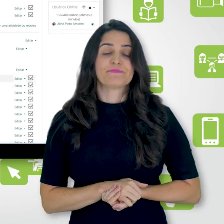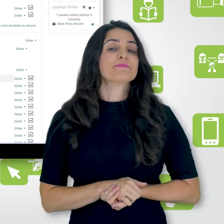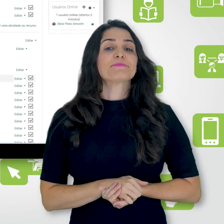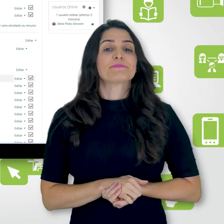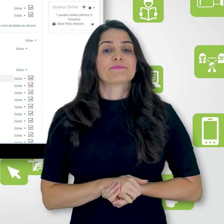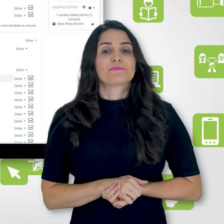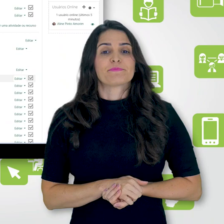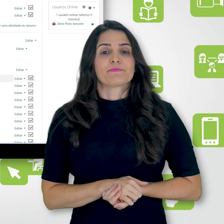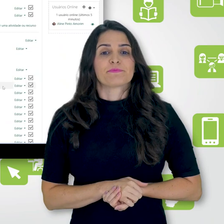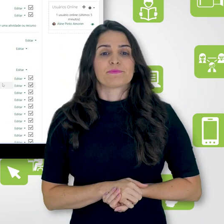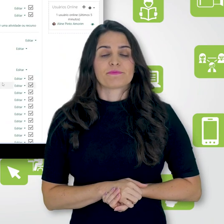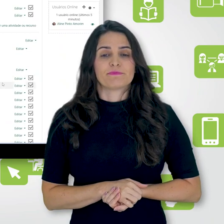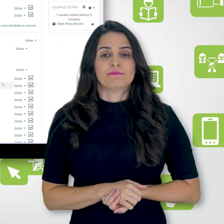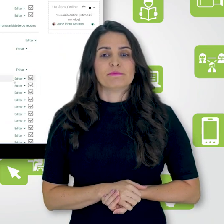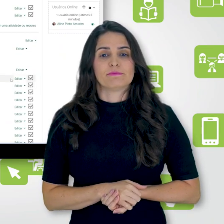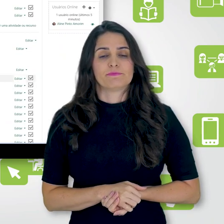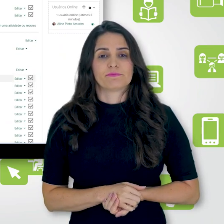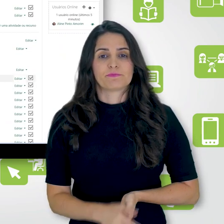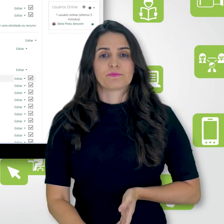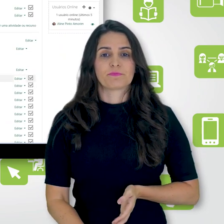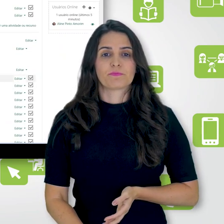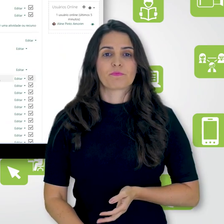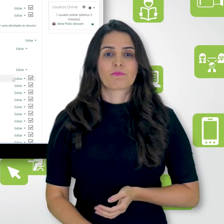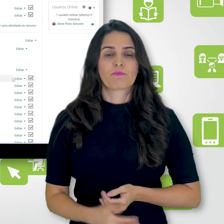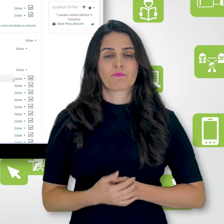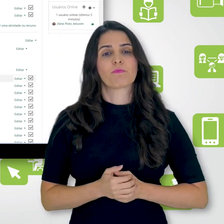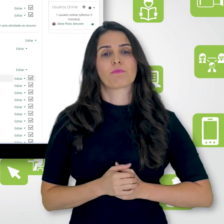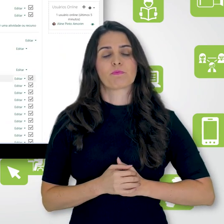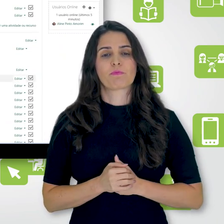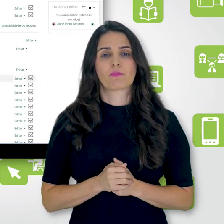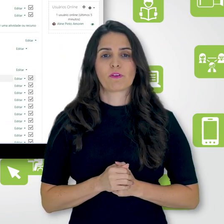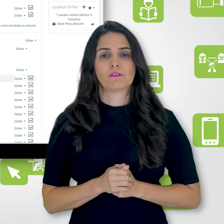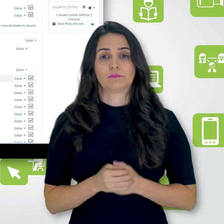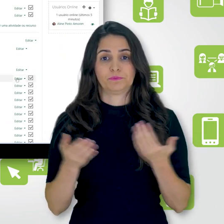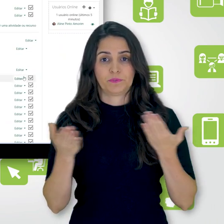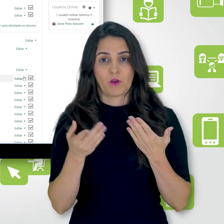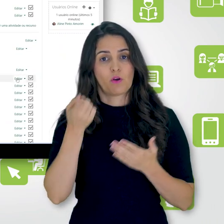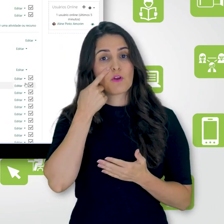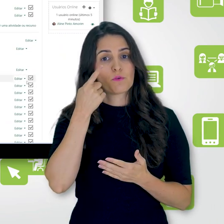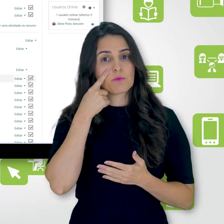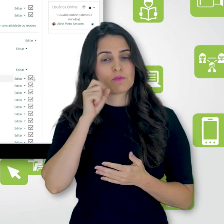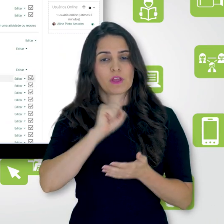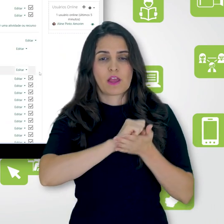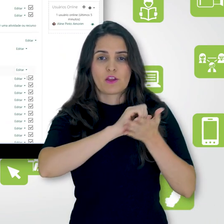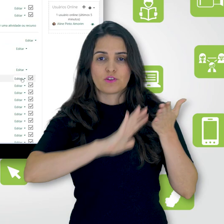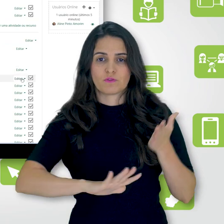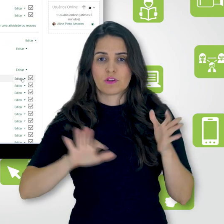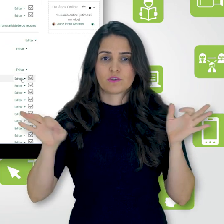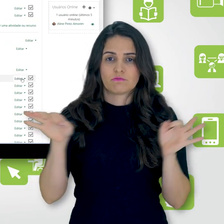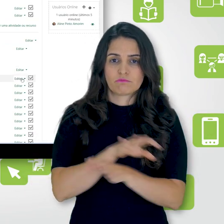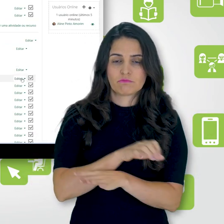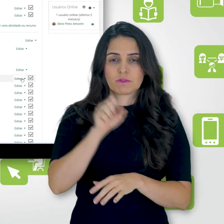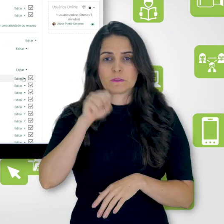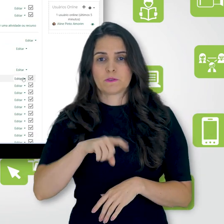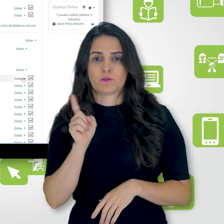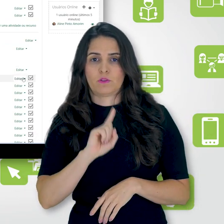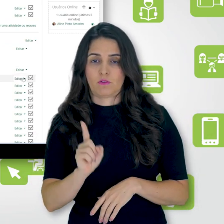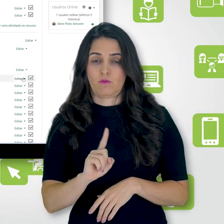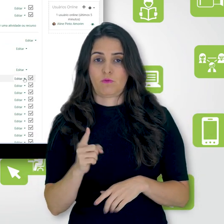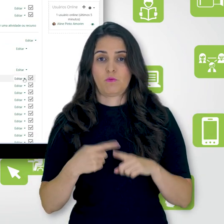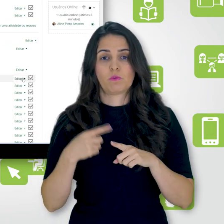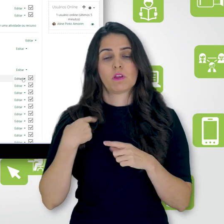Agora, vamos verificar no caso da atividade. Vamos pegar aqui o exemplo da tarefa. Neste caso aqui, está